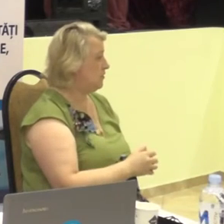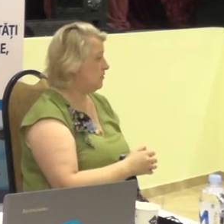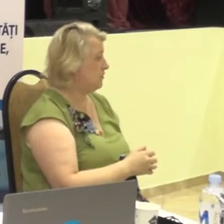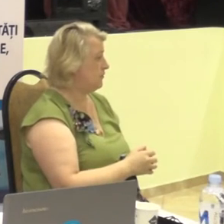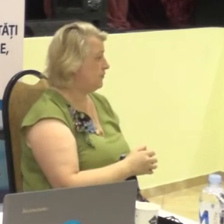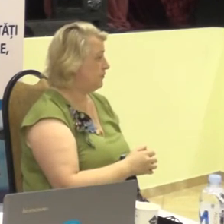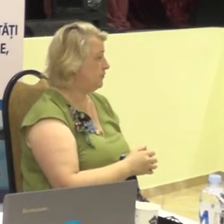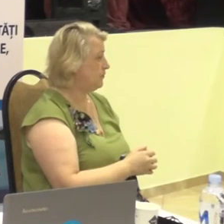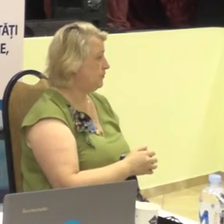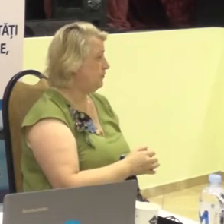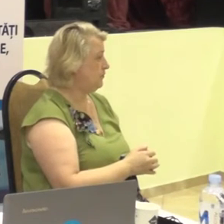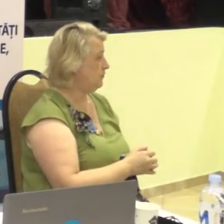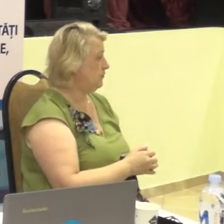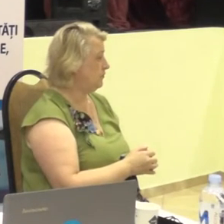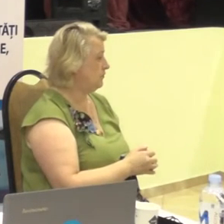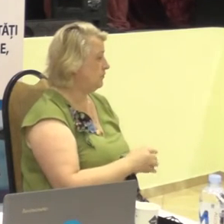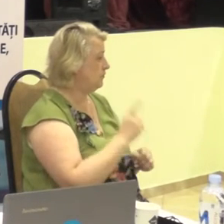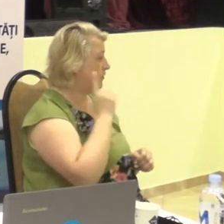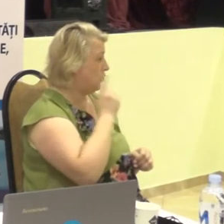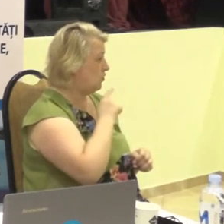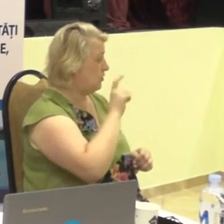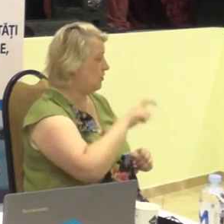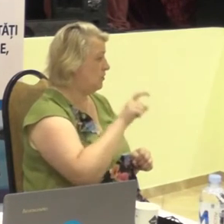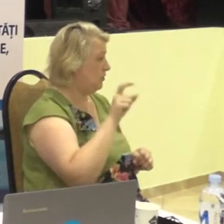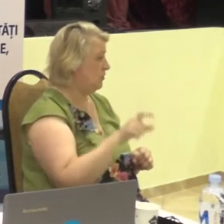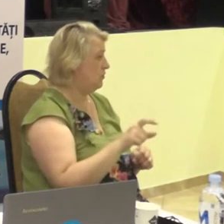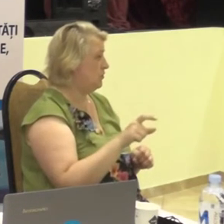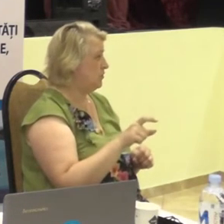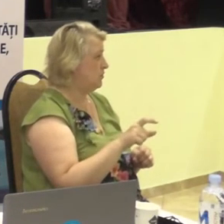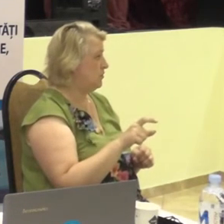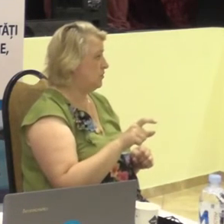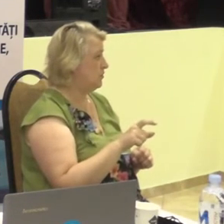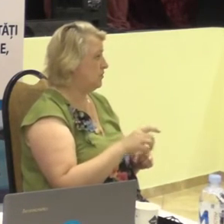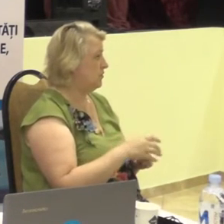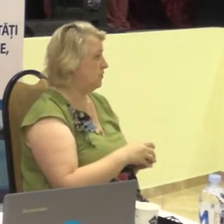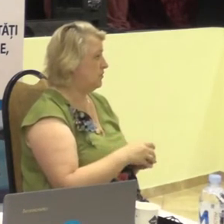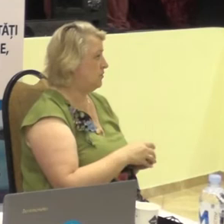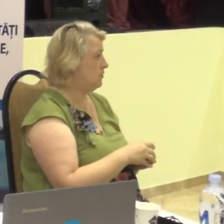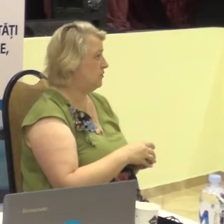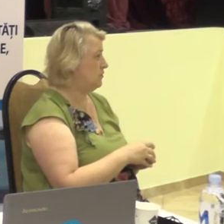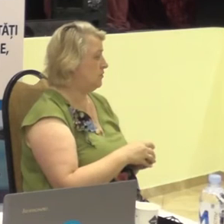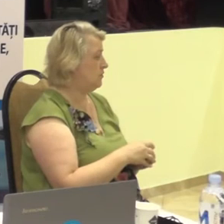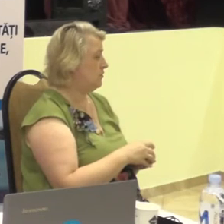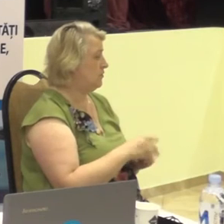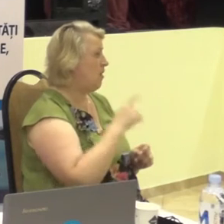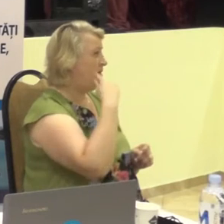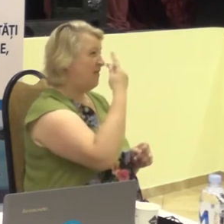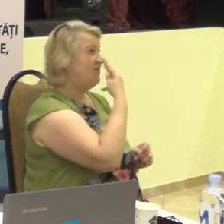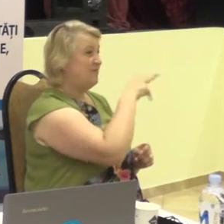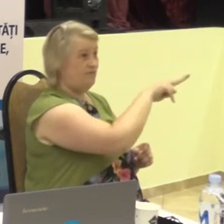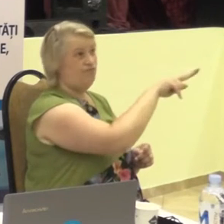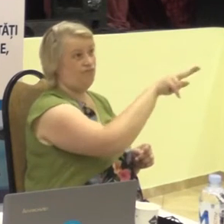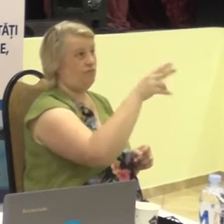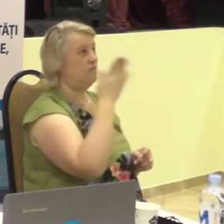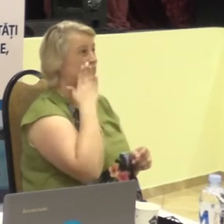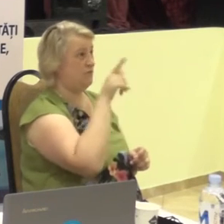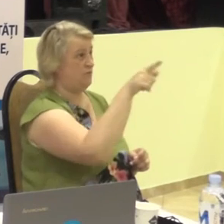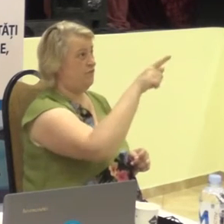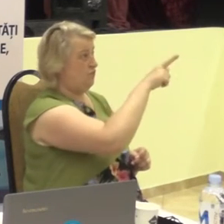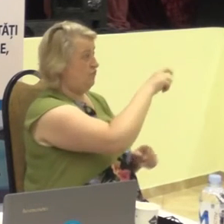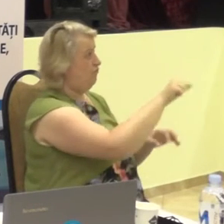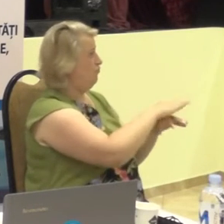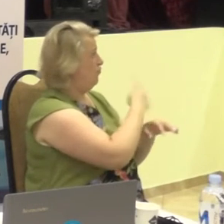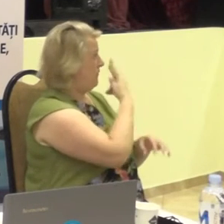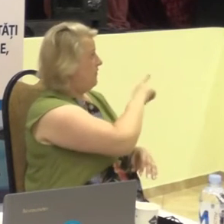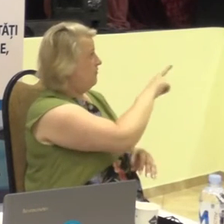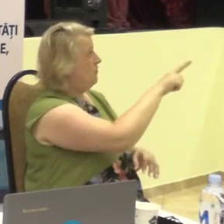persoane cu deficiență de auz, ei văd la față de toți la televizor.